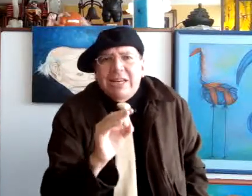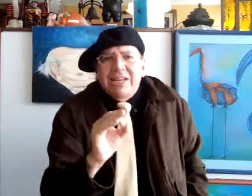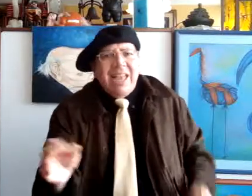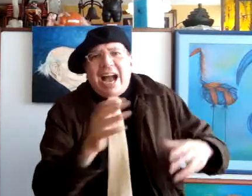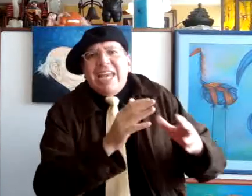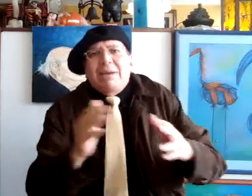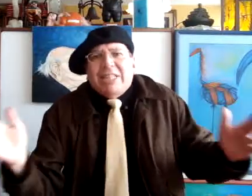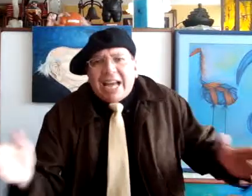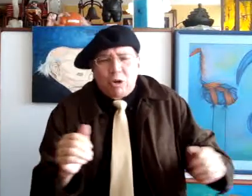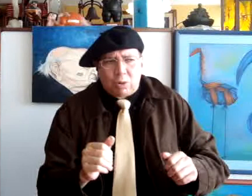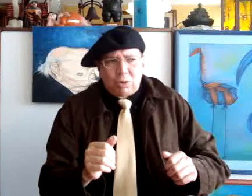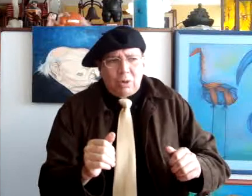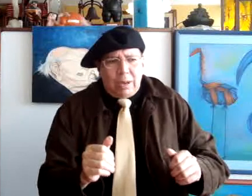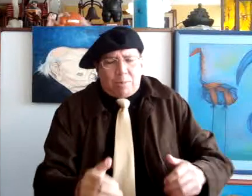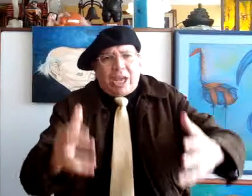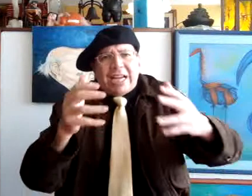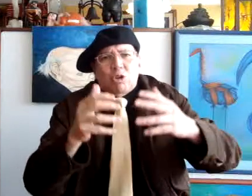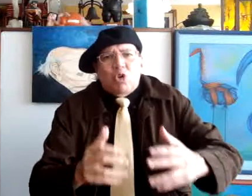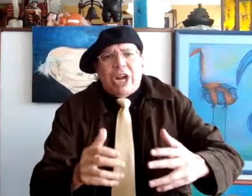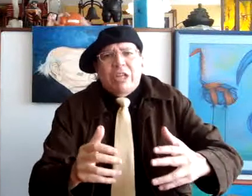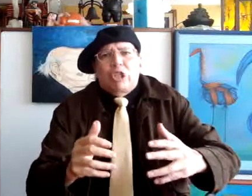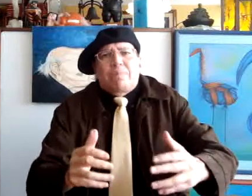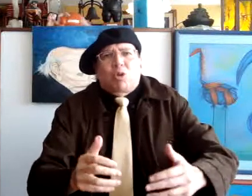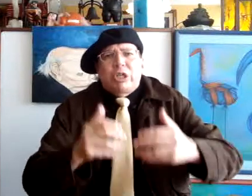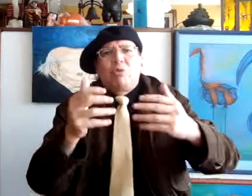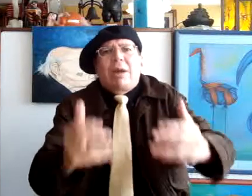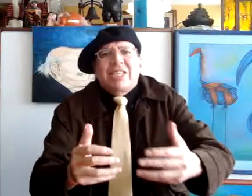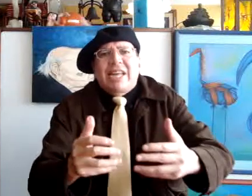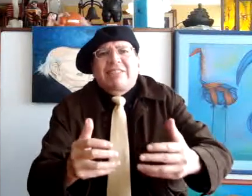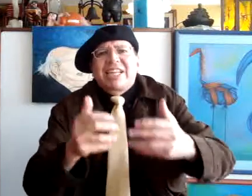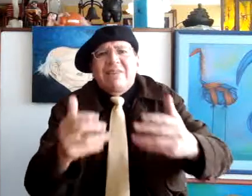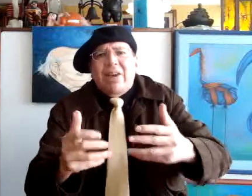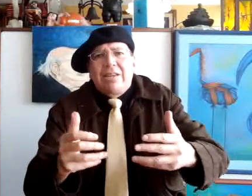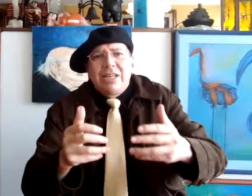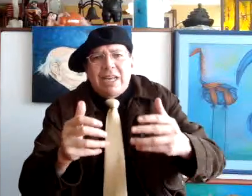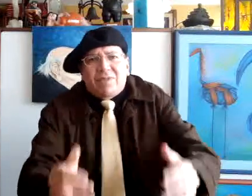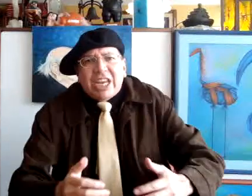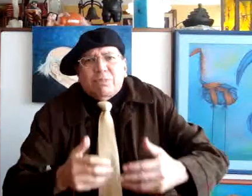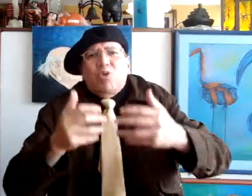hay que evitarlo, porque caso contrario se produce una mezcla terrible entre espontaneidad,